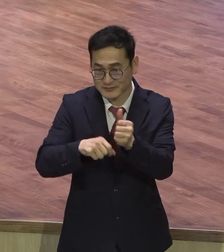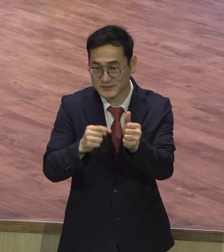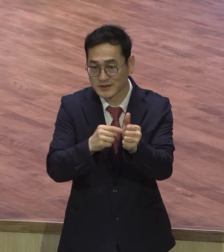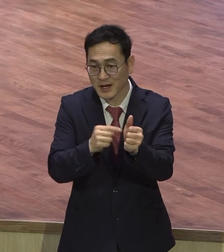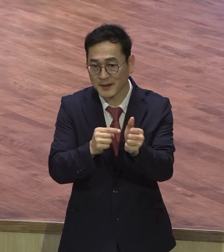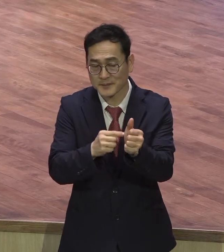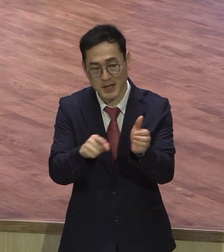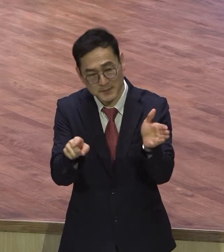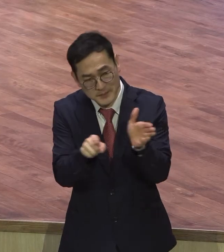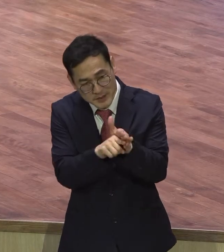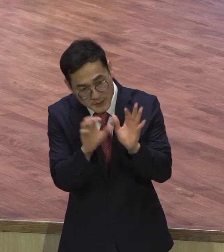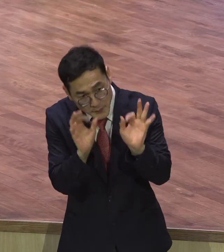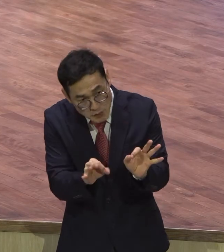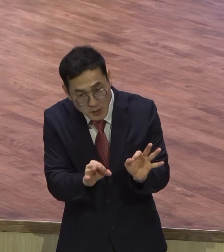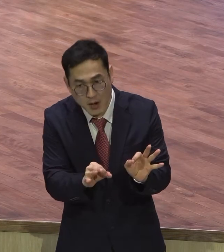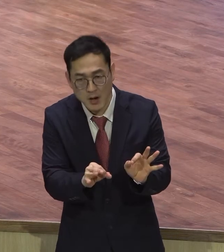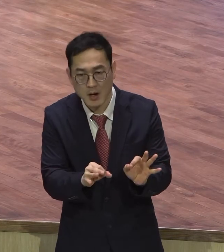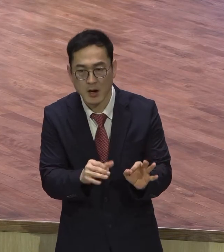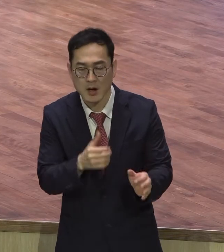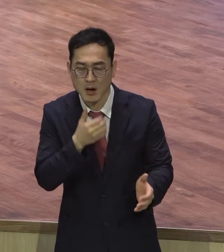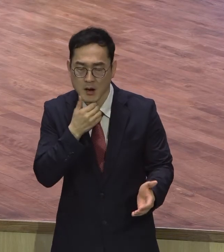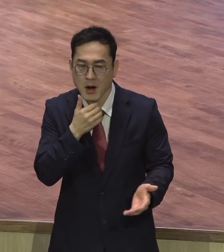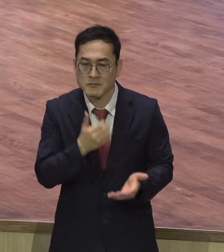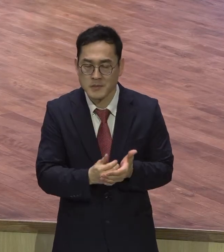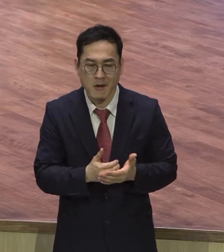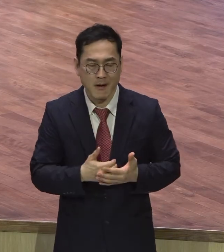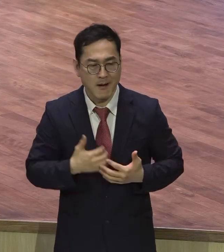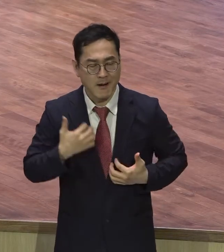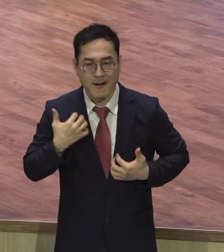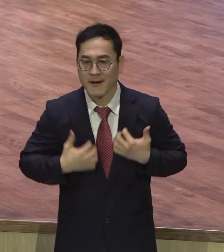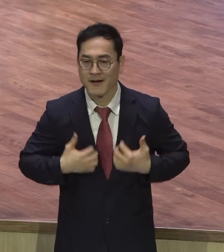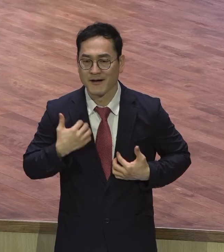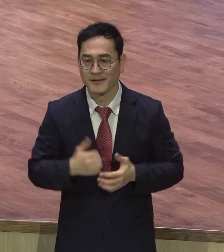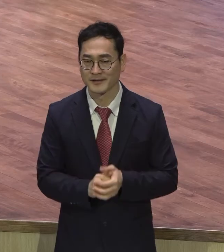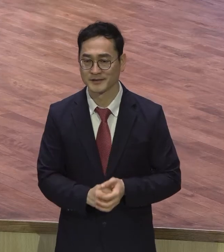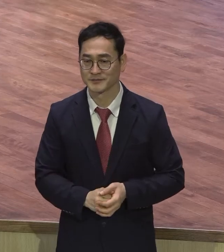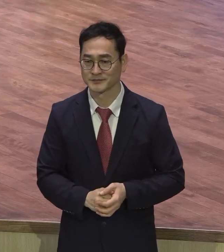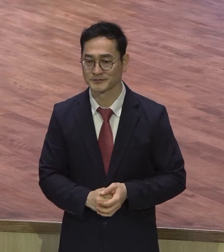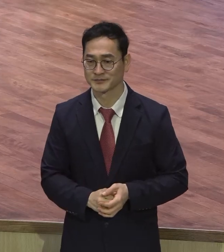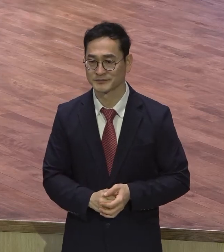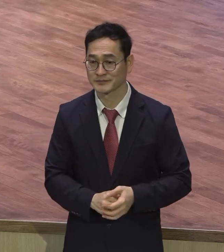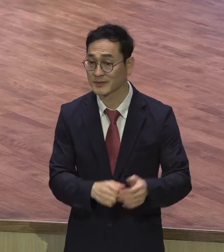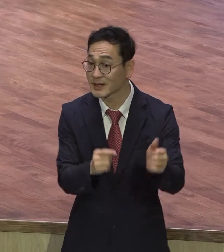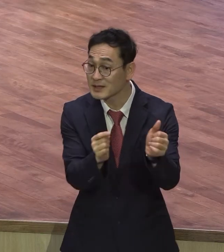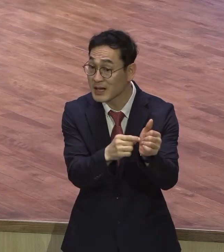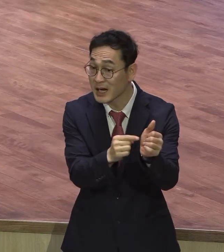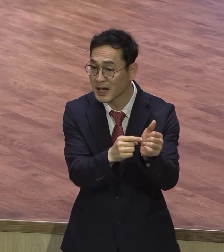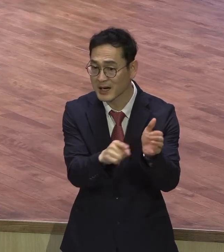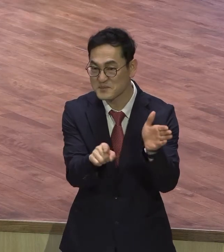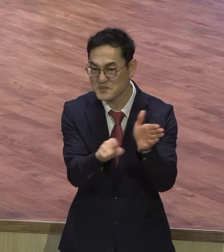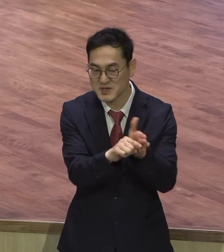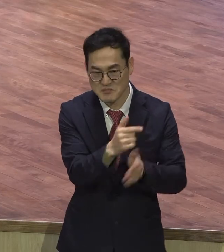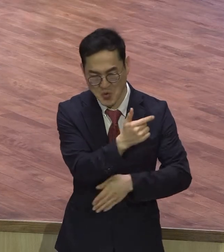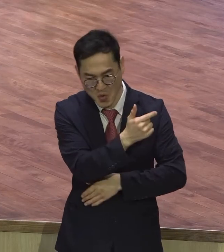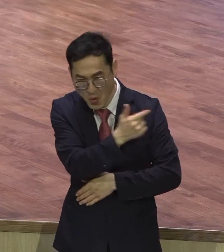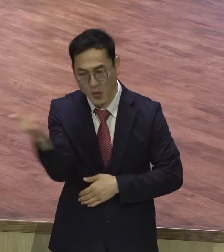장면이 여기 나와요. 예수님께서 이 백부장의 믿음이 얼마나 컸던지 크게 감동을 그렇게